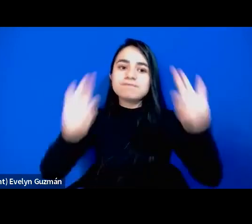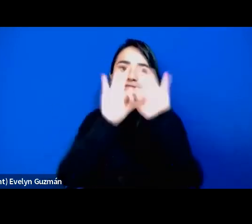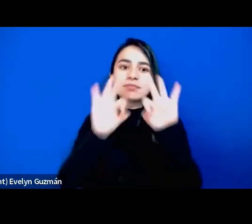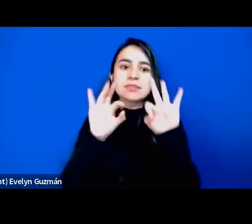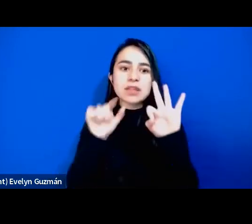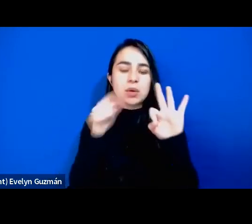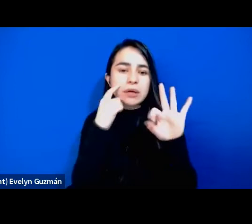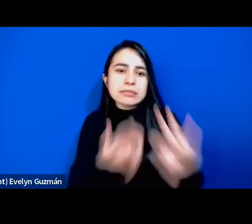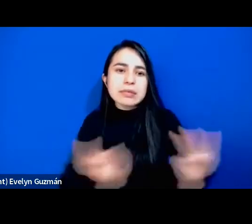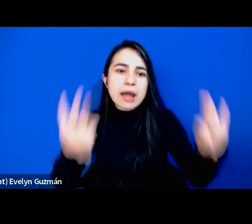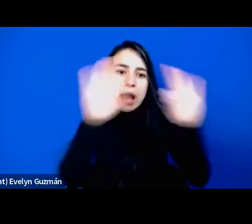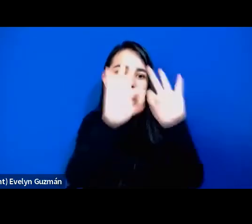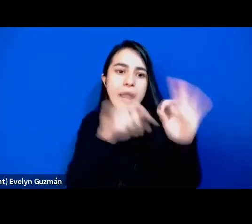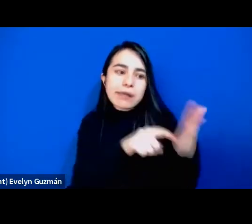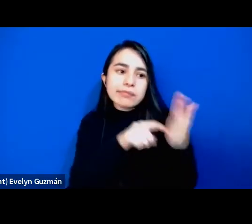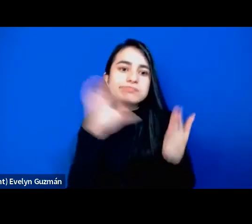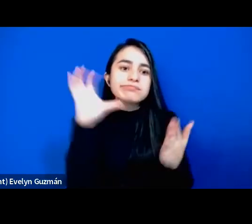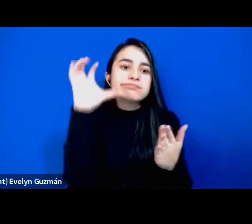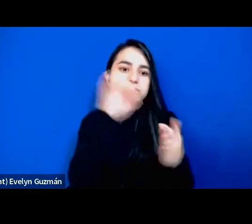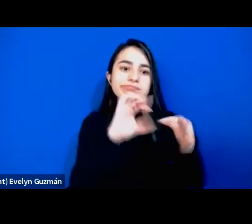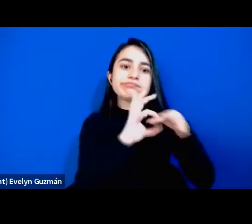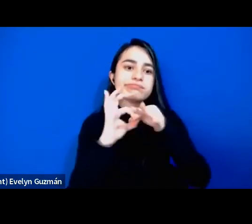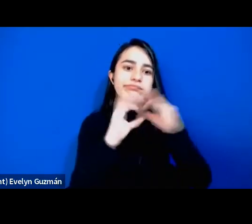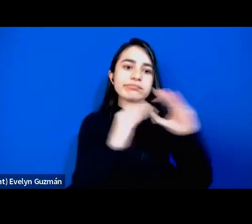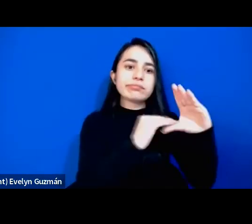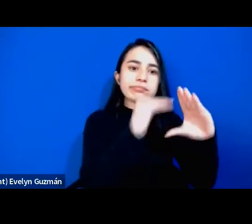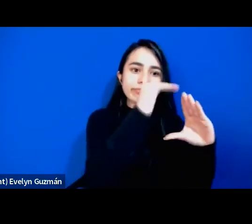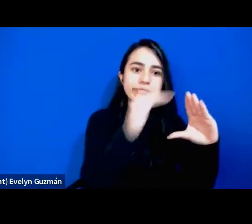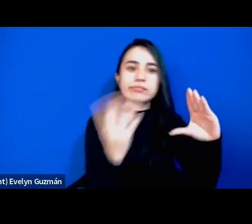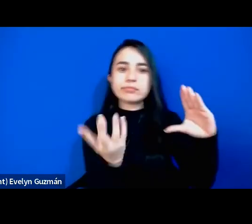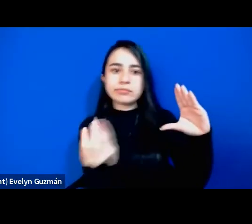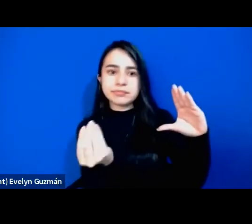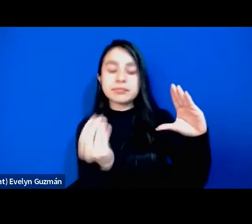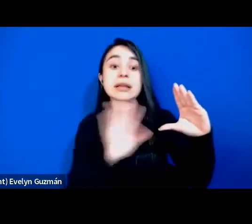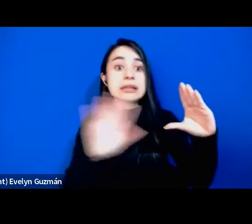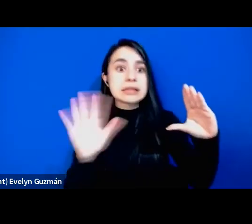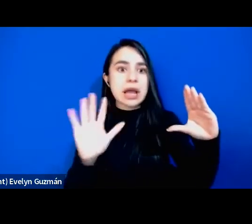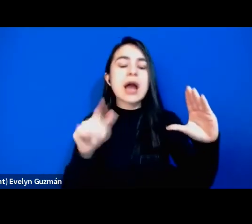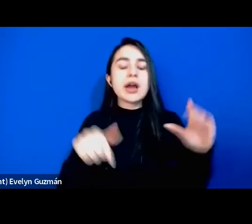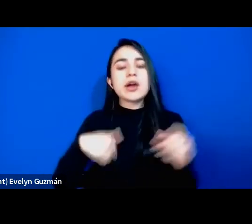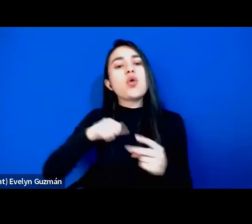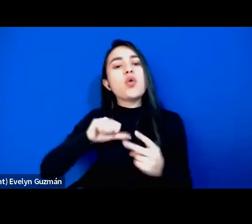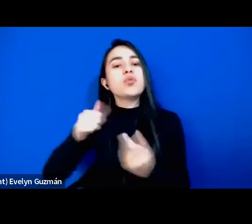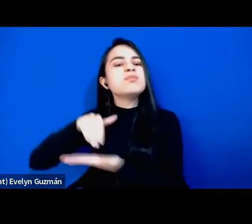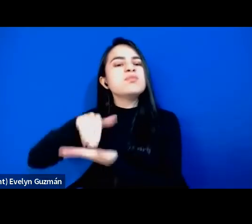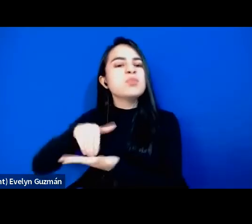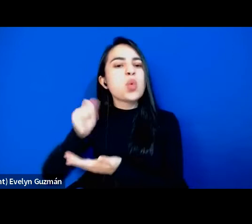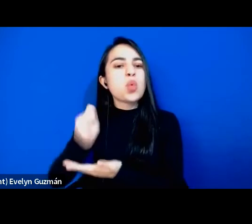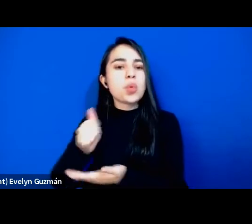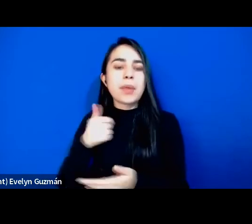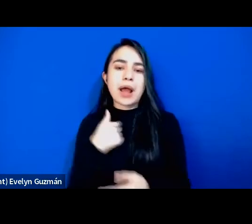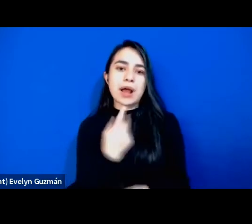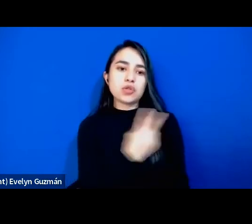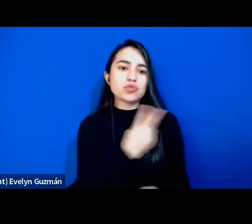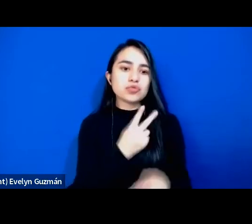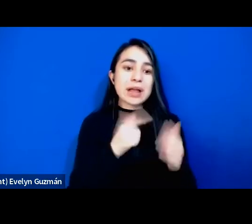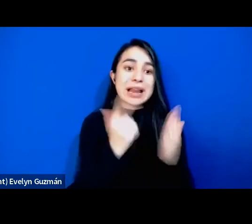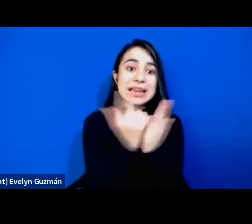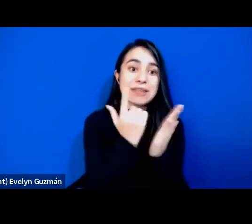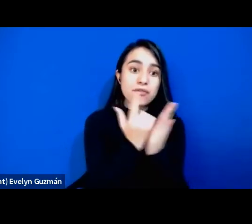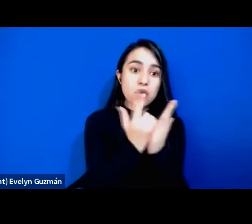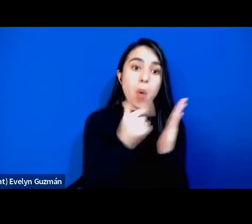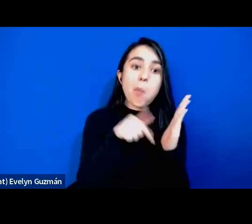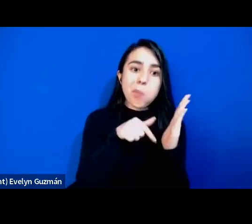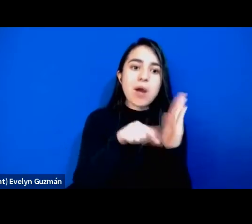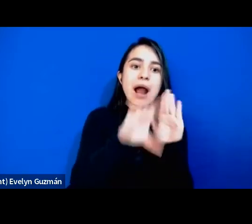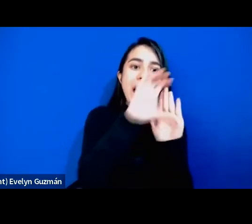esta importancia. También me acerco desde haber escrito un capítulo con Mara para este libro